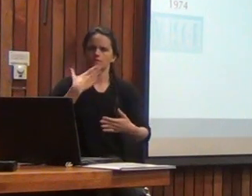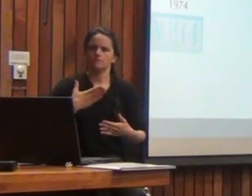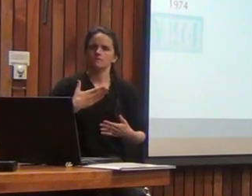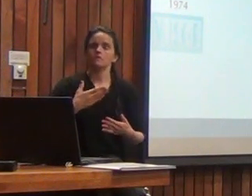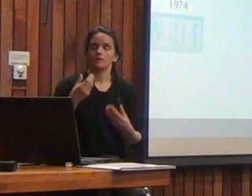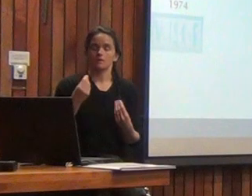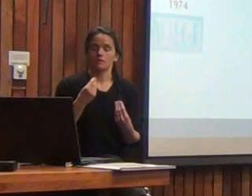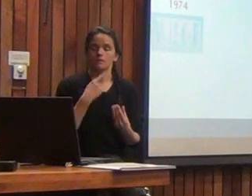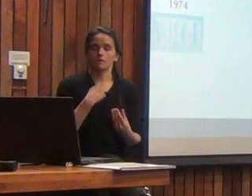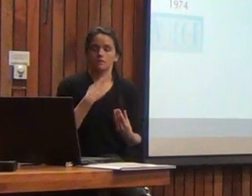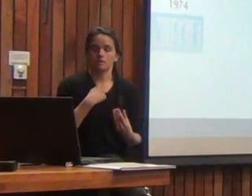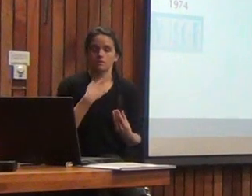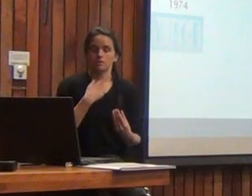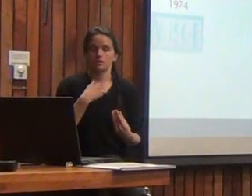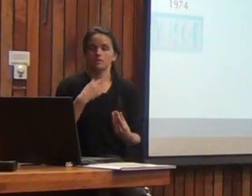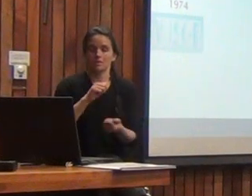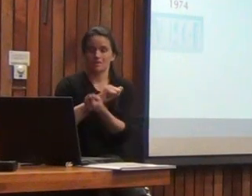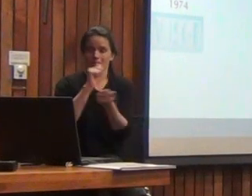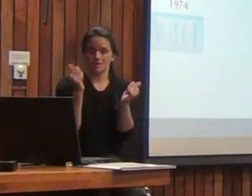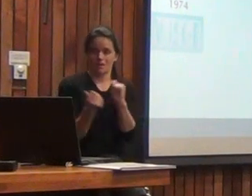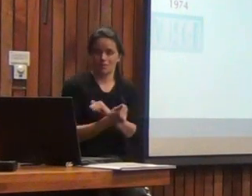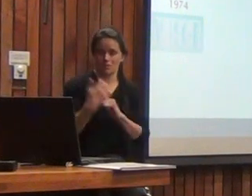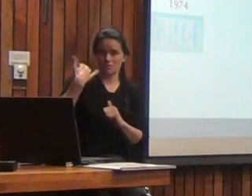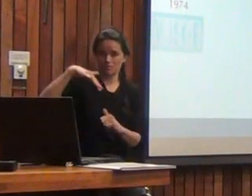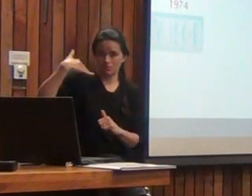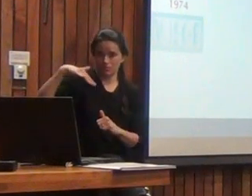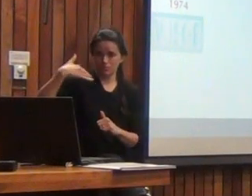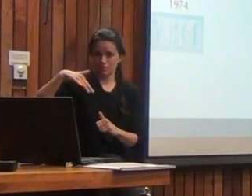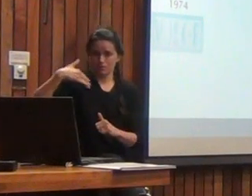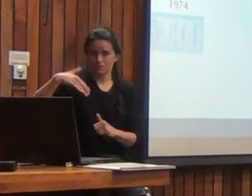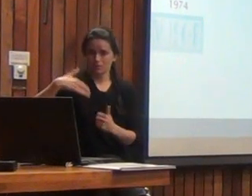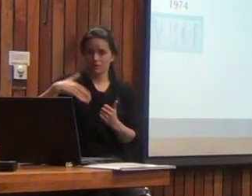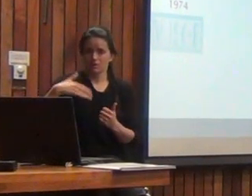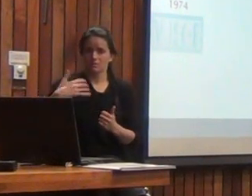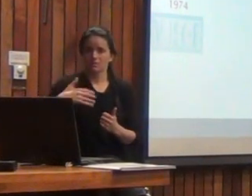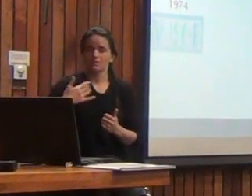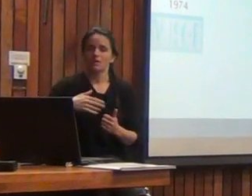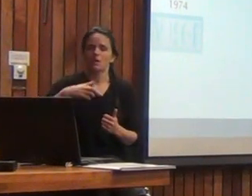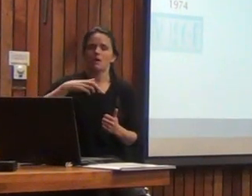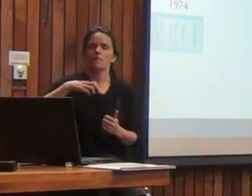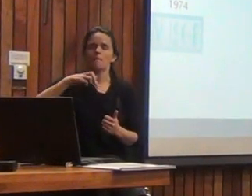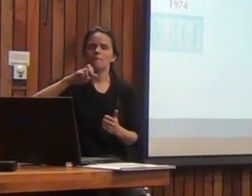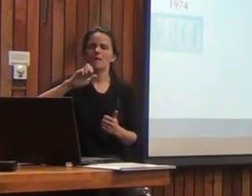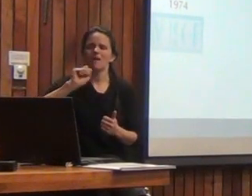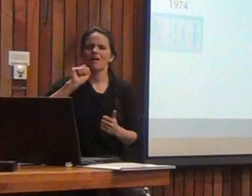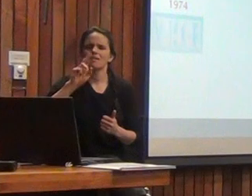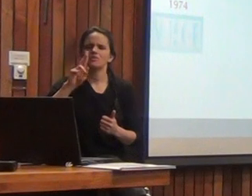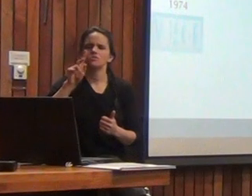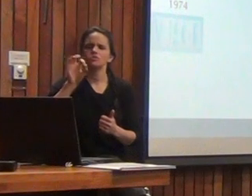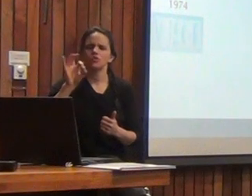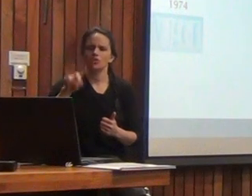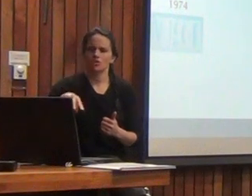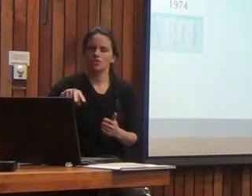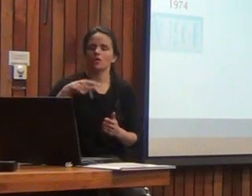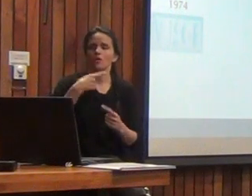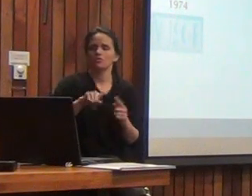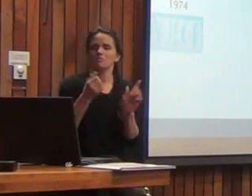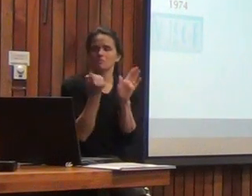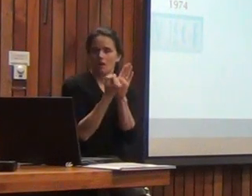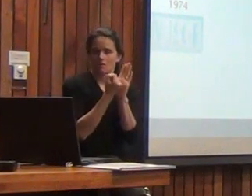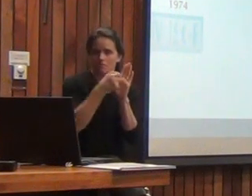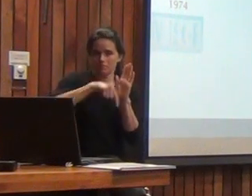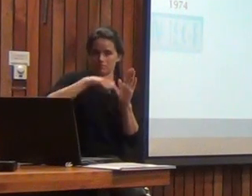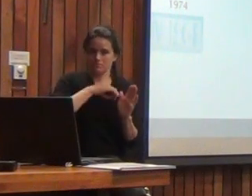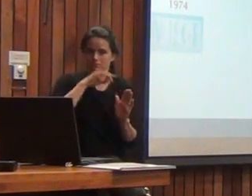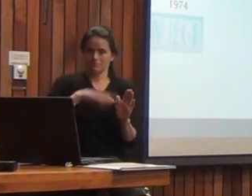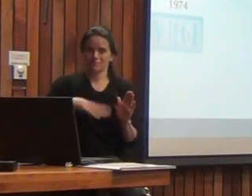es bien interesante, porque eso marcó un cambio muy importante en la relación de Pearson en ese tiempo, Hartford, con Chile. Fue en